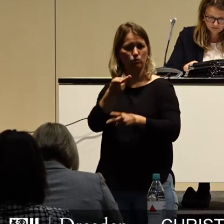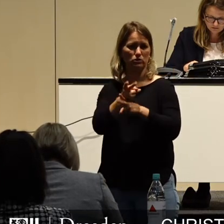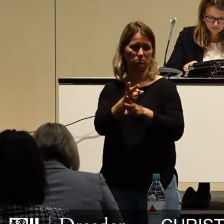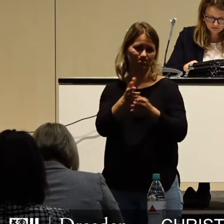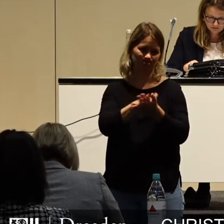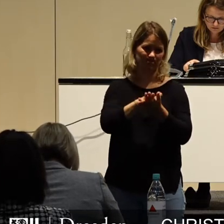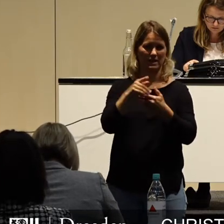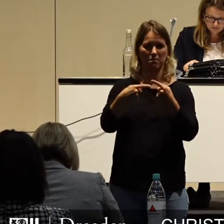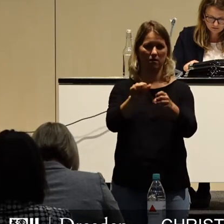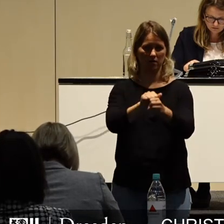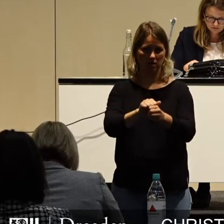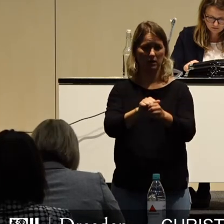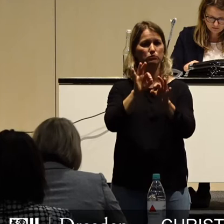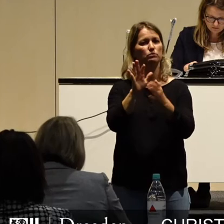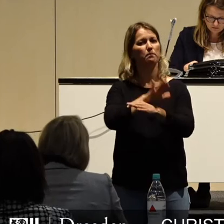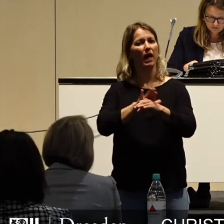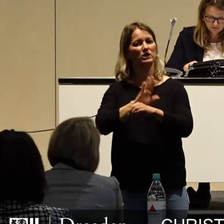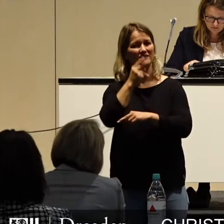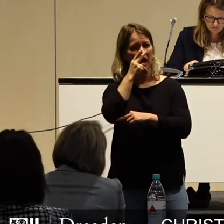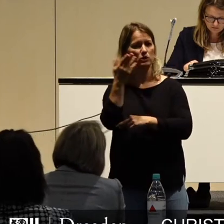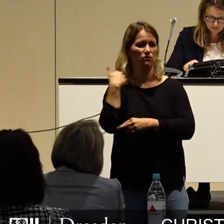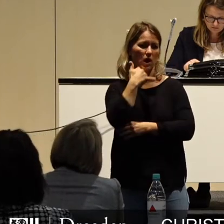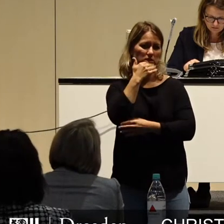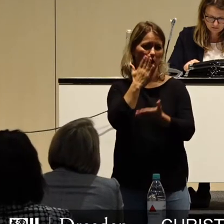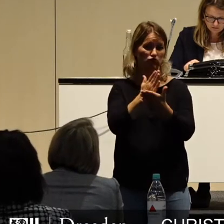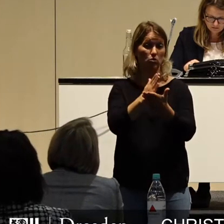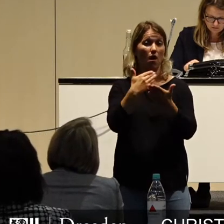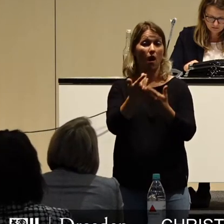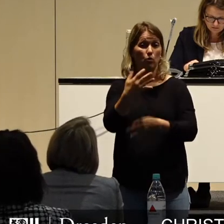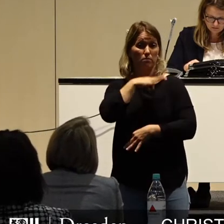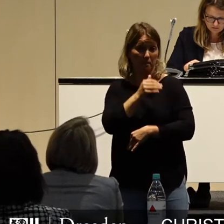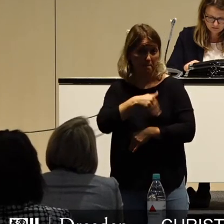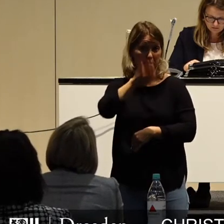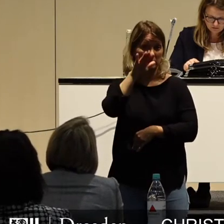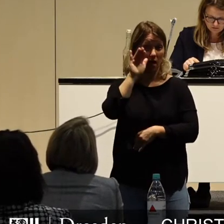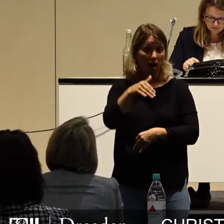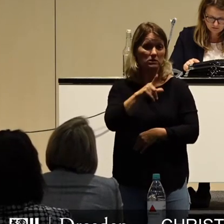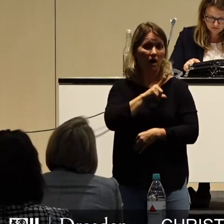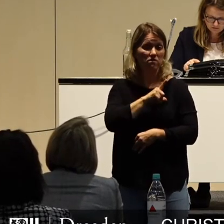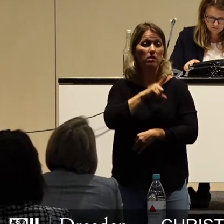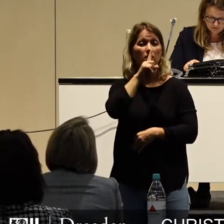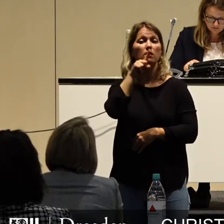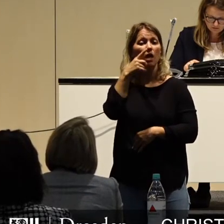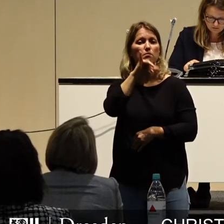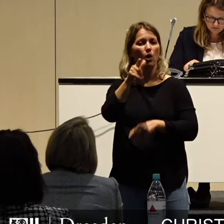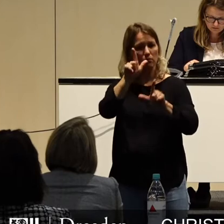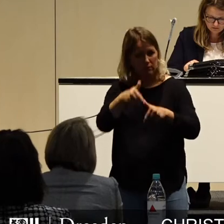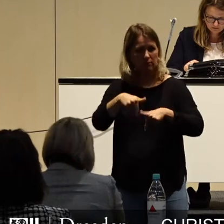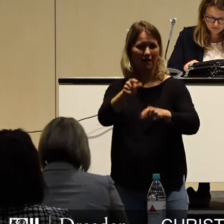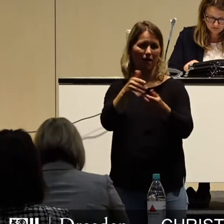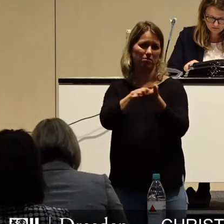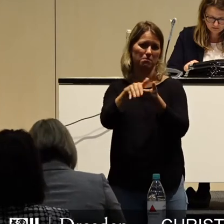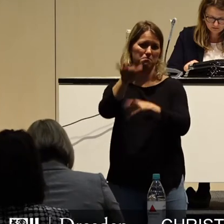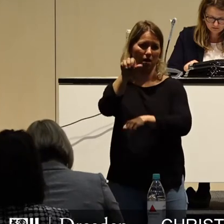einzelnen Bereichen dafür habe ich skizziert. Wenn es doch besser wird als erwartet, dann kann man immer noch Geld ausgeben und Projekte wieder anschieben. Vielen Dank.